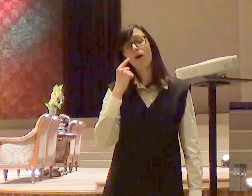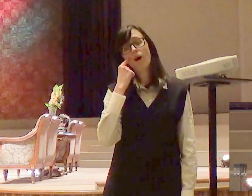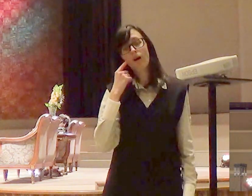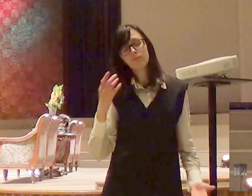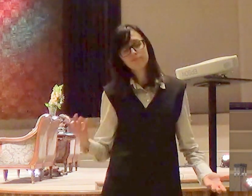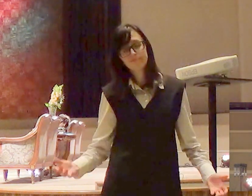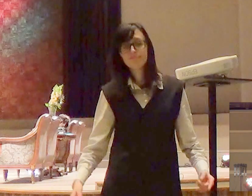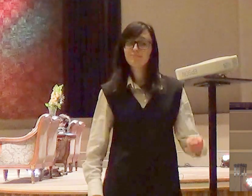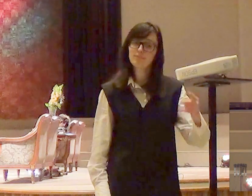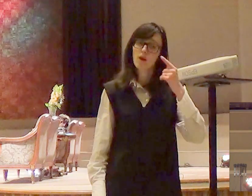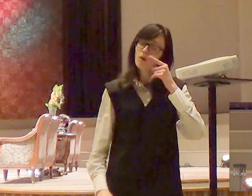toma cuidado